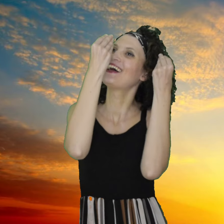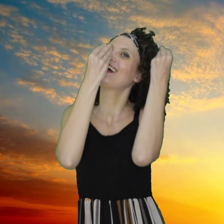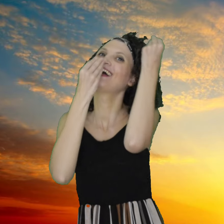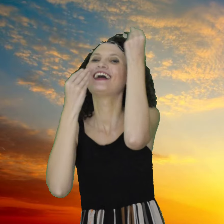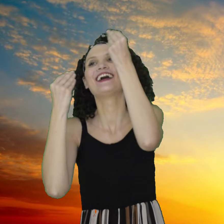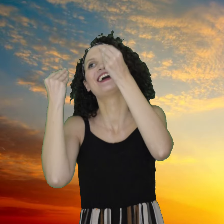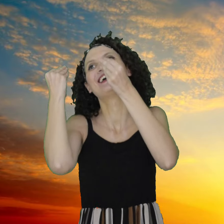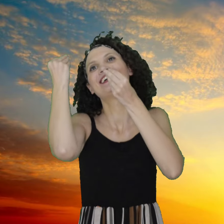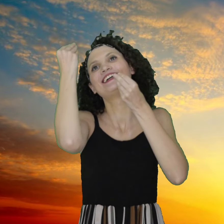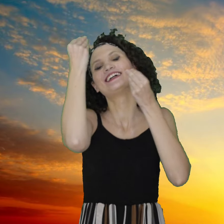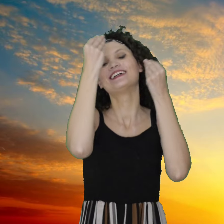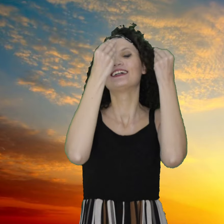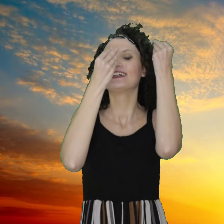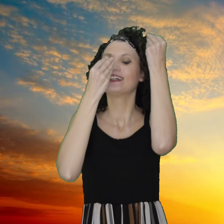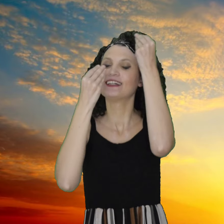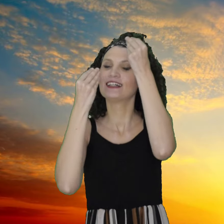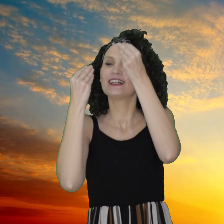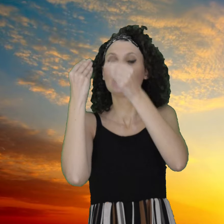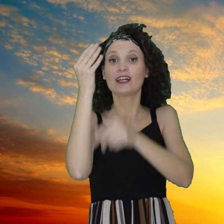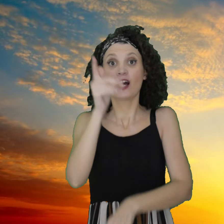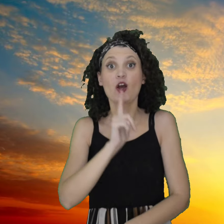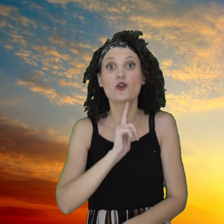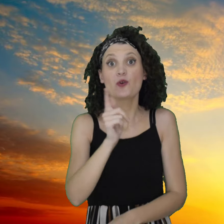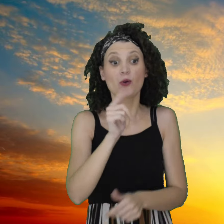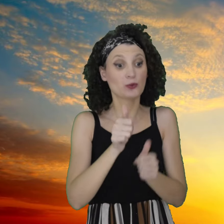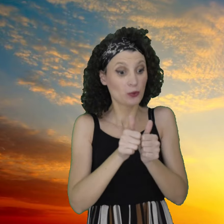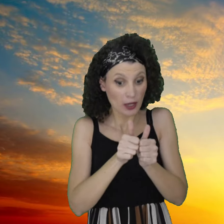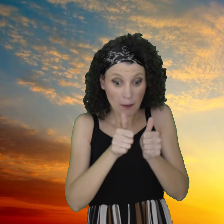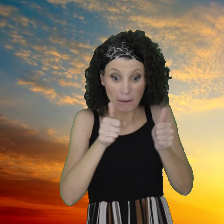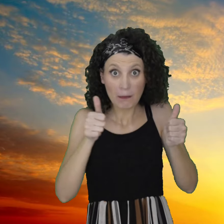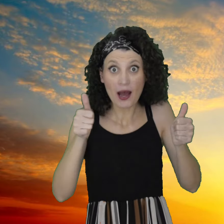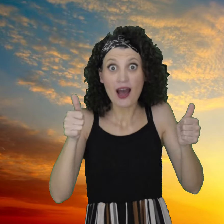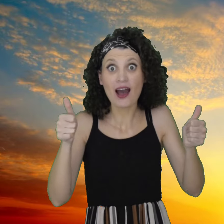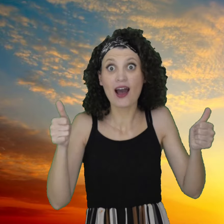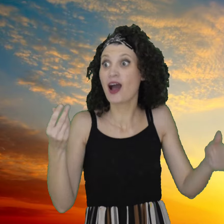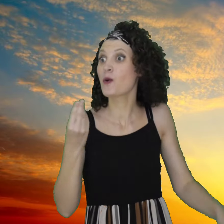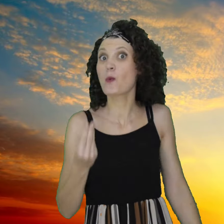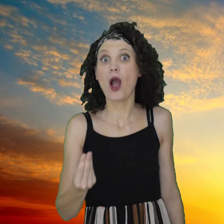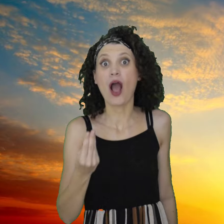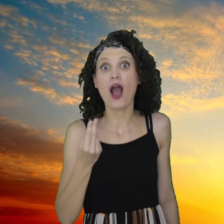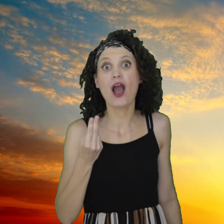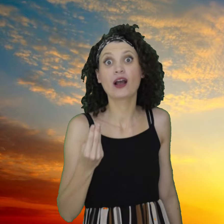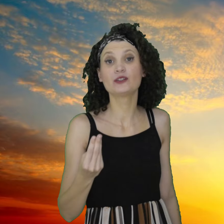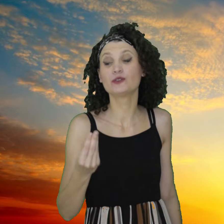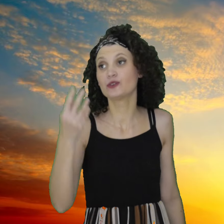E mi chiedo sempre quanto durerà